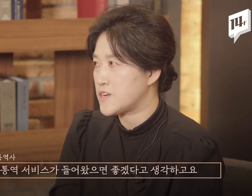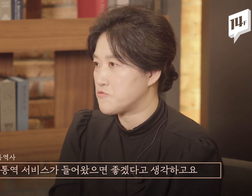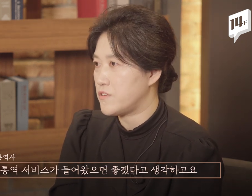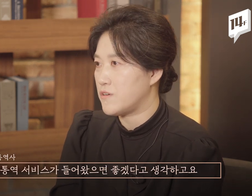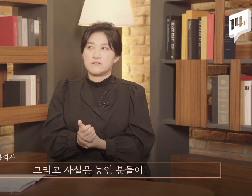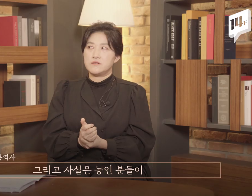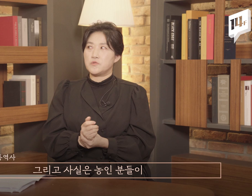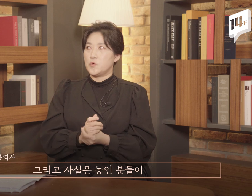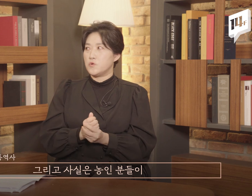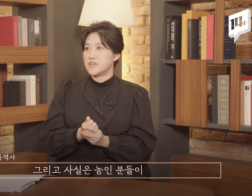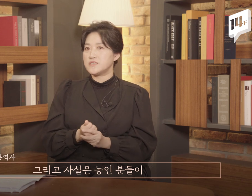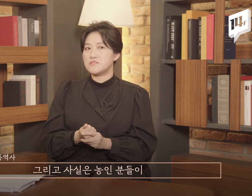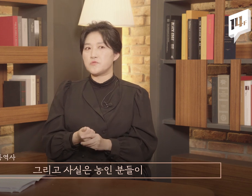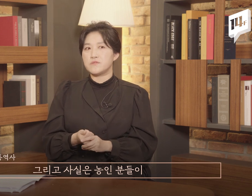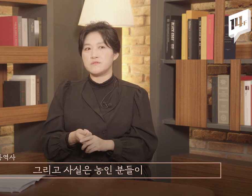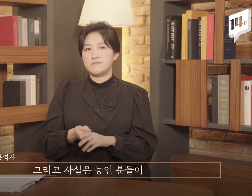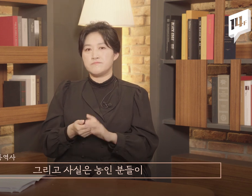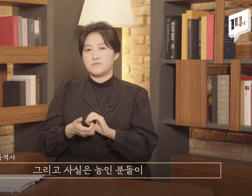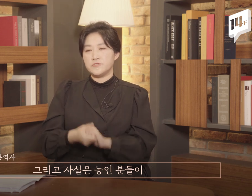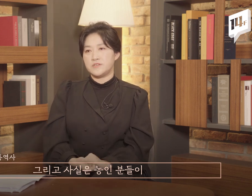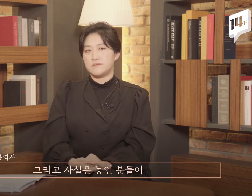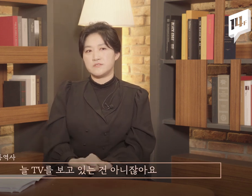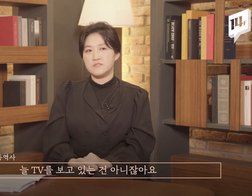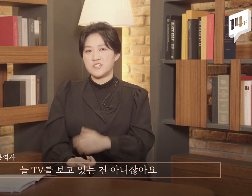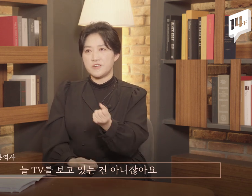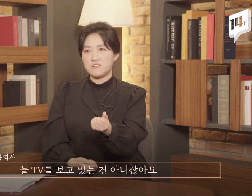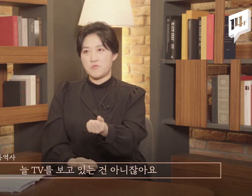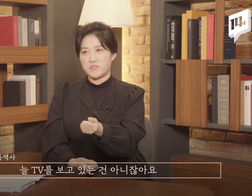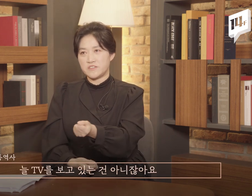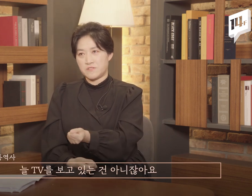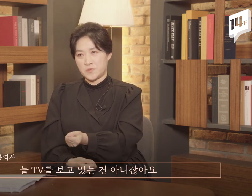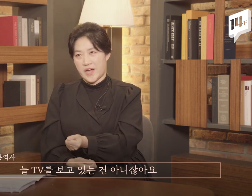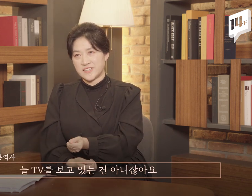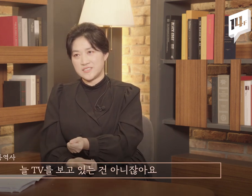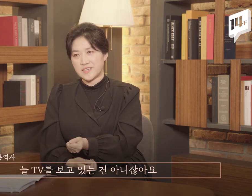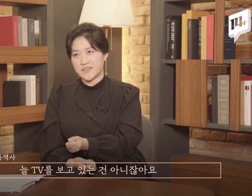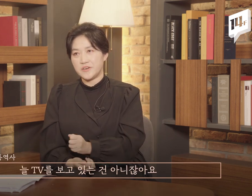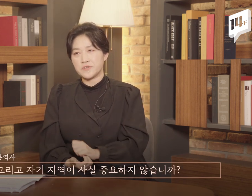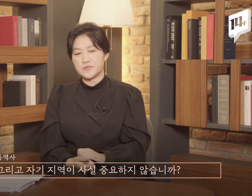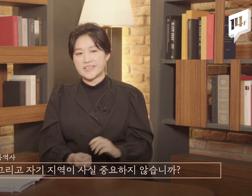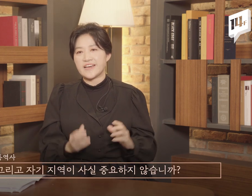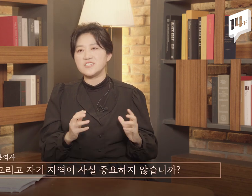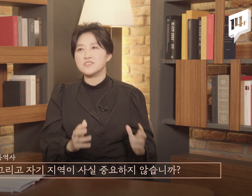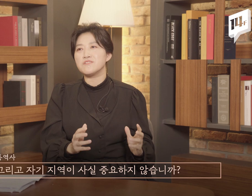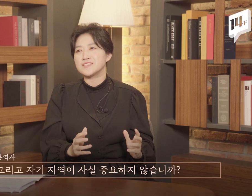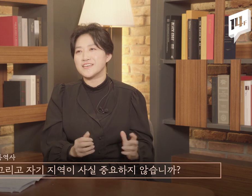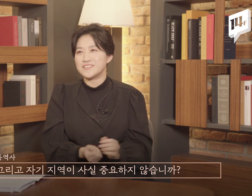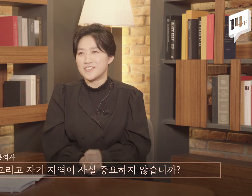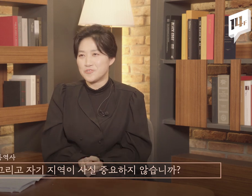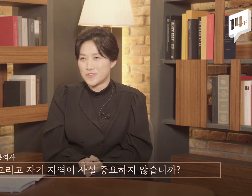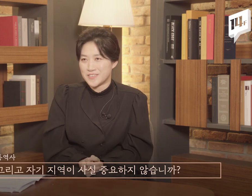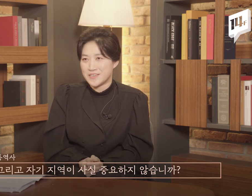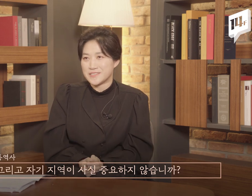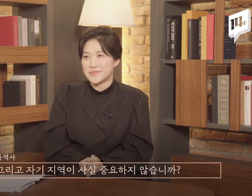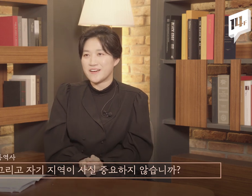하고요. 그리고 사실은 농인분들이 늘 TV를 보고 있는 건 또 아니잖아요. 그리고 자기 지역이 사실 제일 중요하지 않습니까?